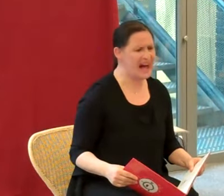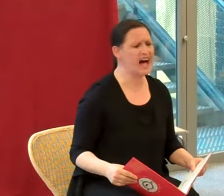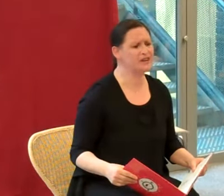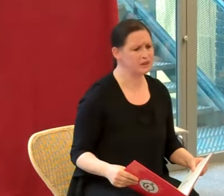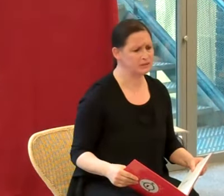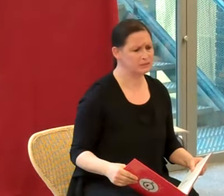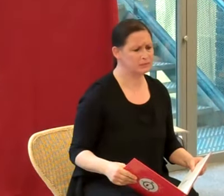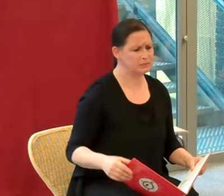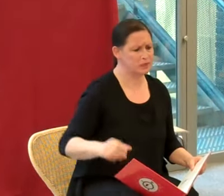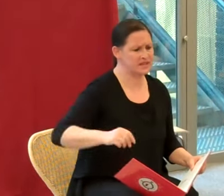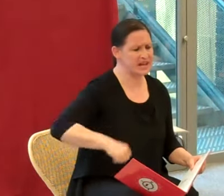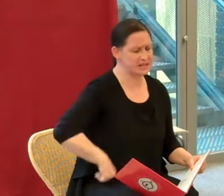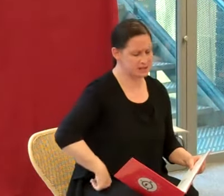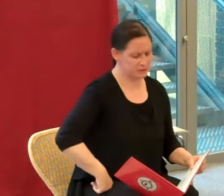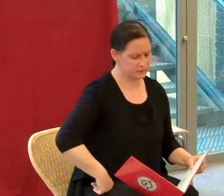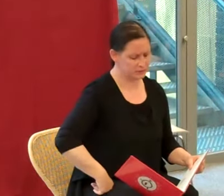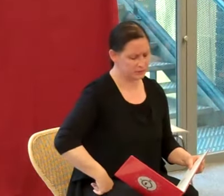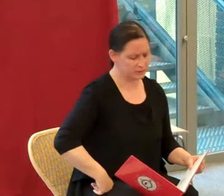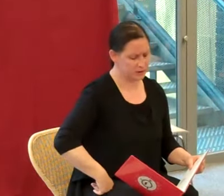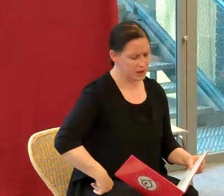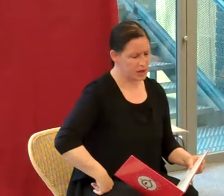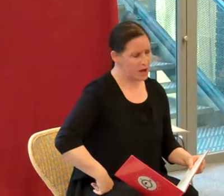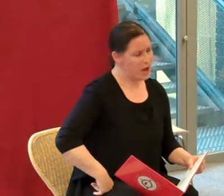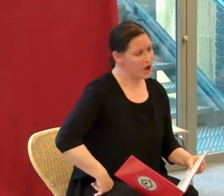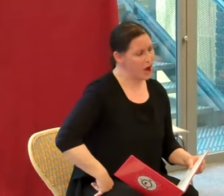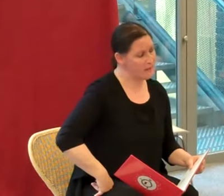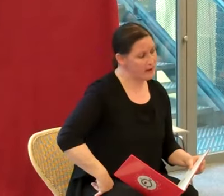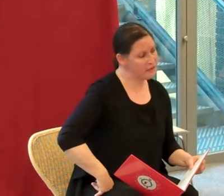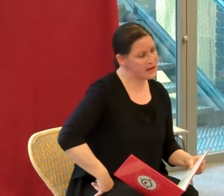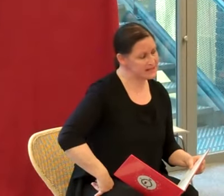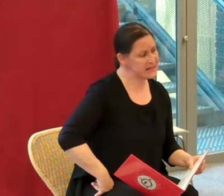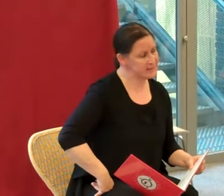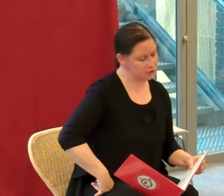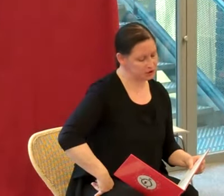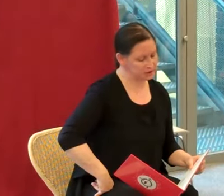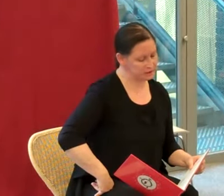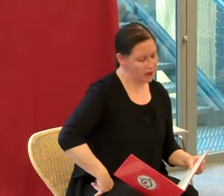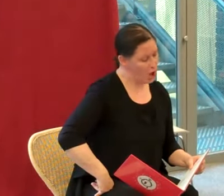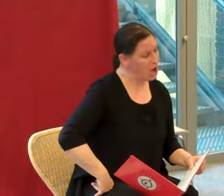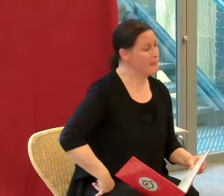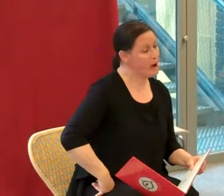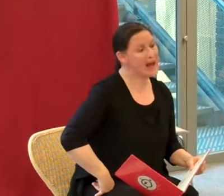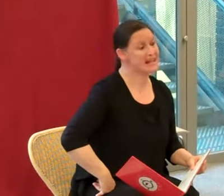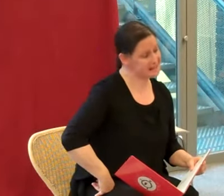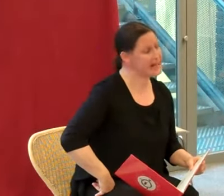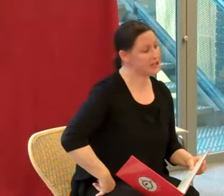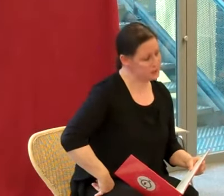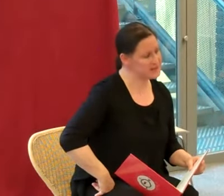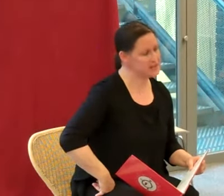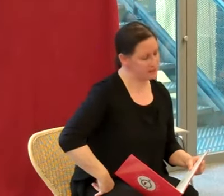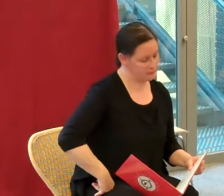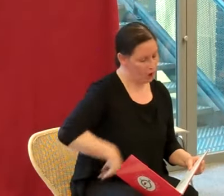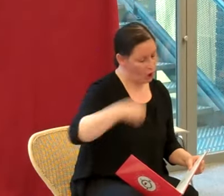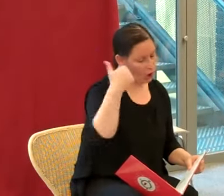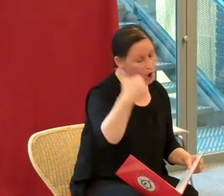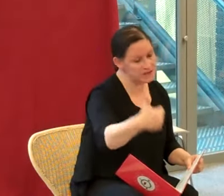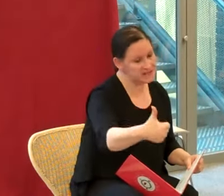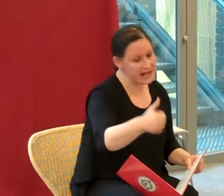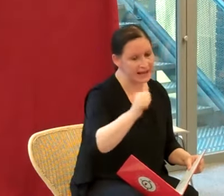Dinde posa la question. Comment voulait-il la manger ? Comment allait-il la cuisiner ? Rôdit à